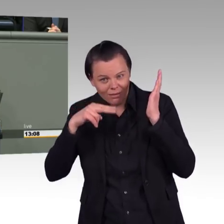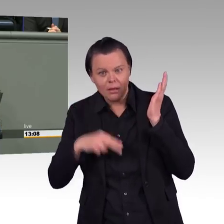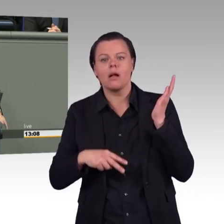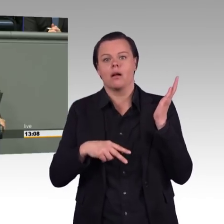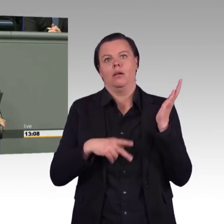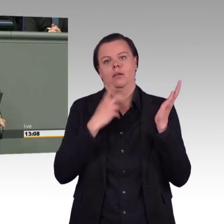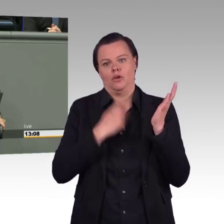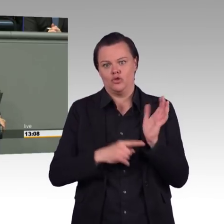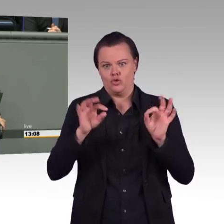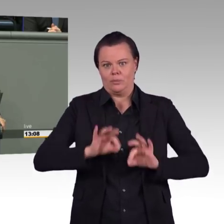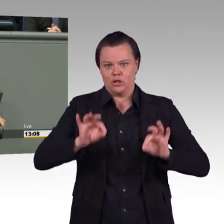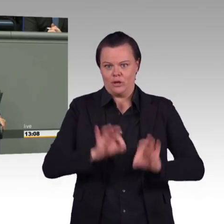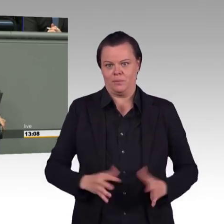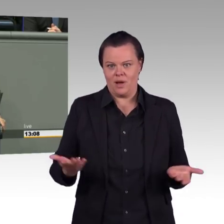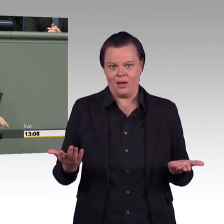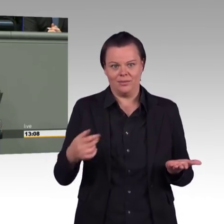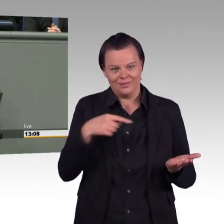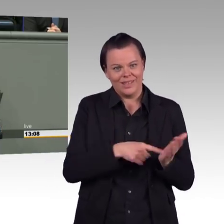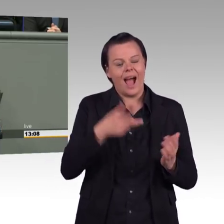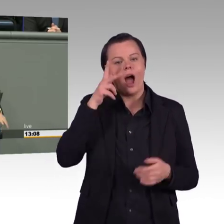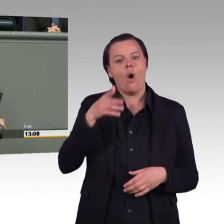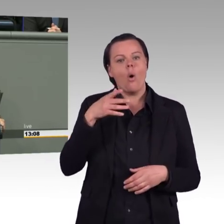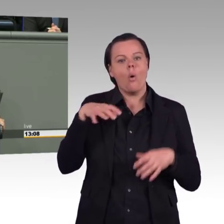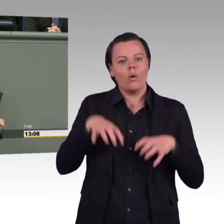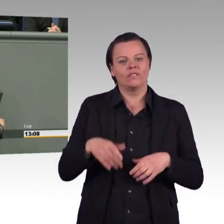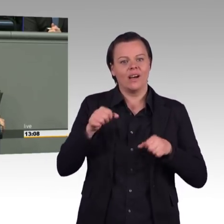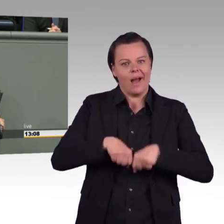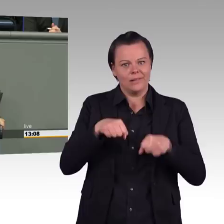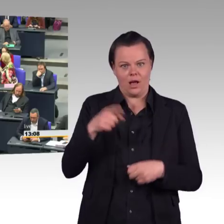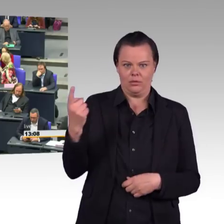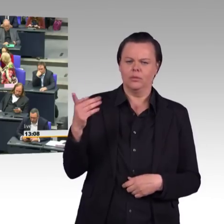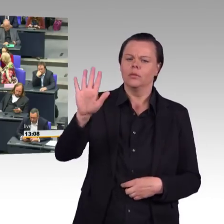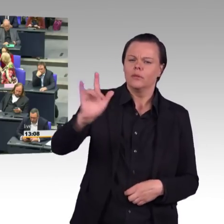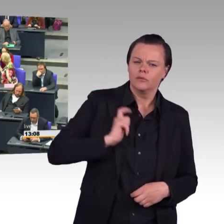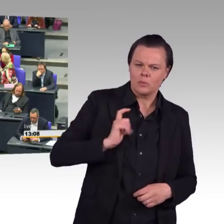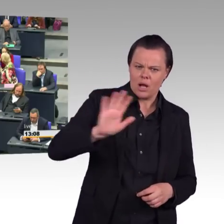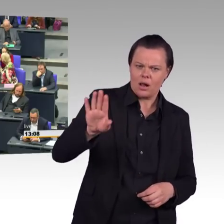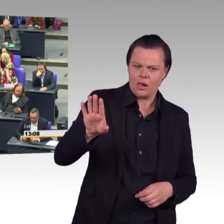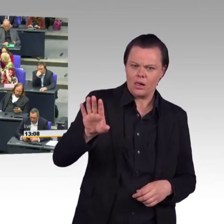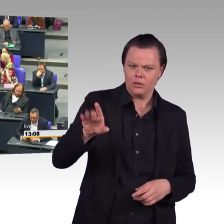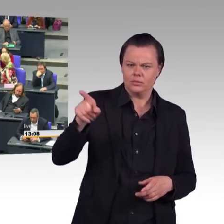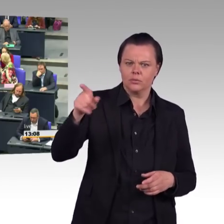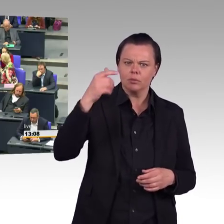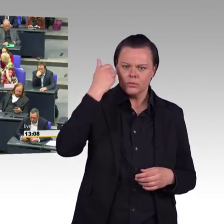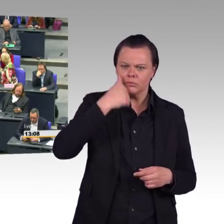was wie RWE zum Beispiel. Ja, wenn RWE sozusagen wirtschaftlich in Turbulenzen kommt, weil Sie ja sozusagen entschädigungslos